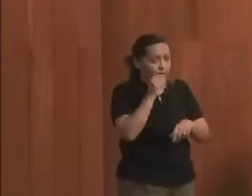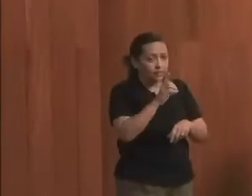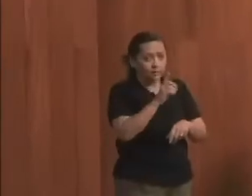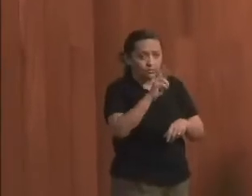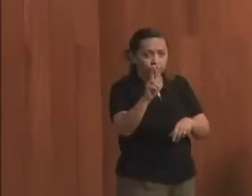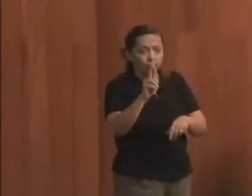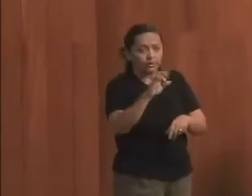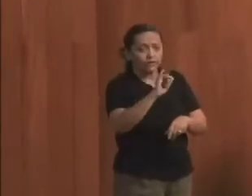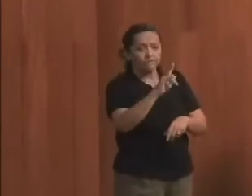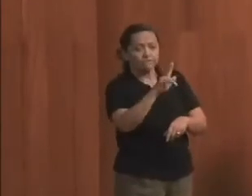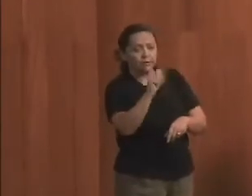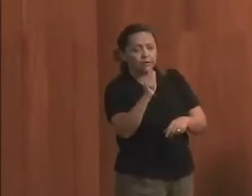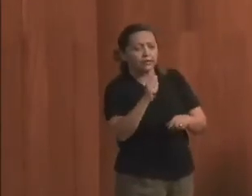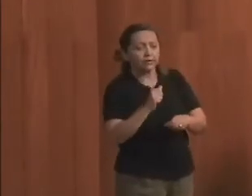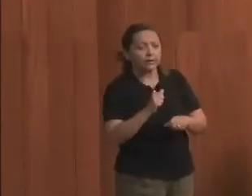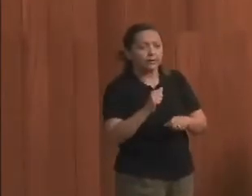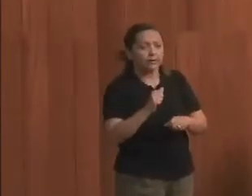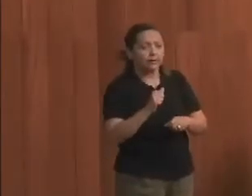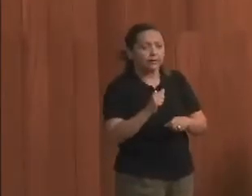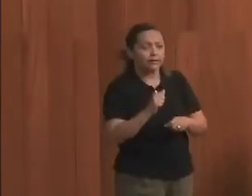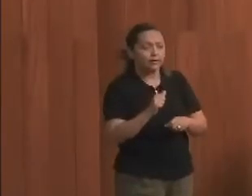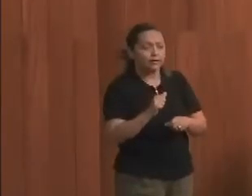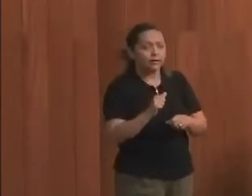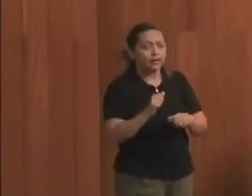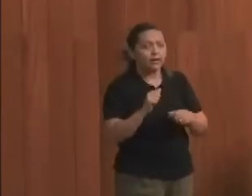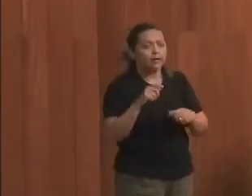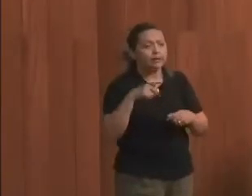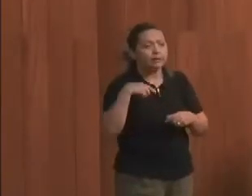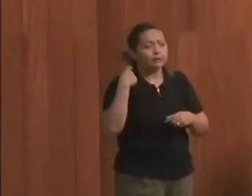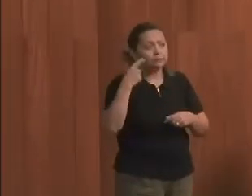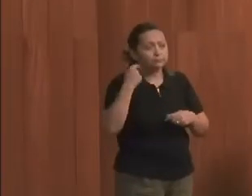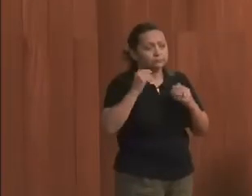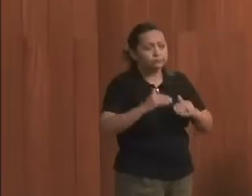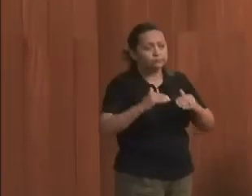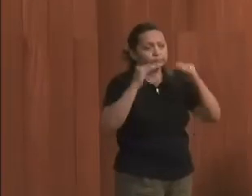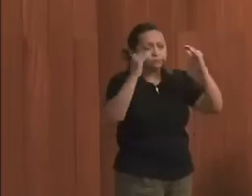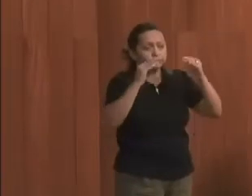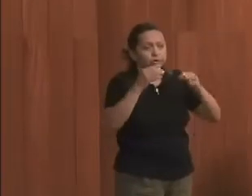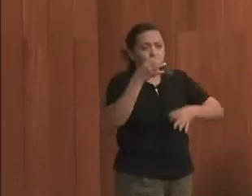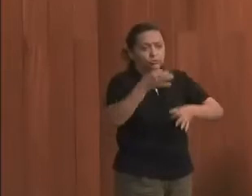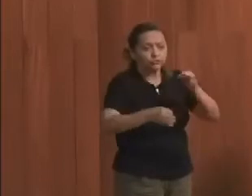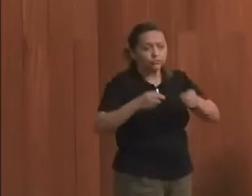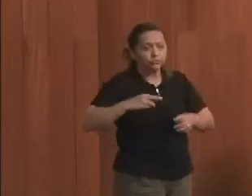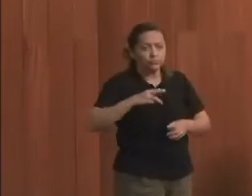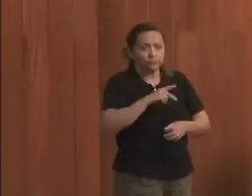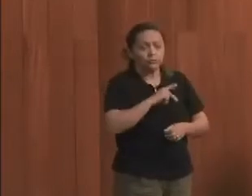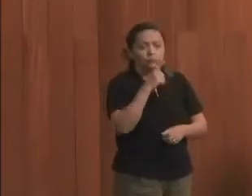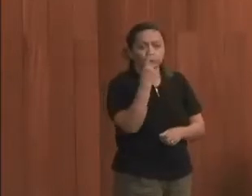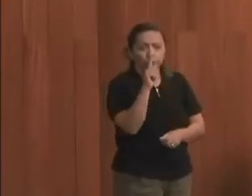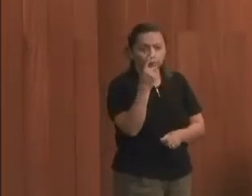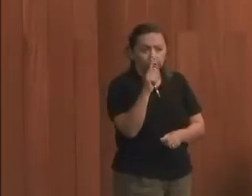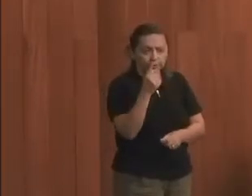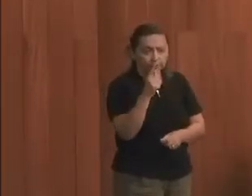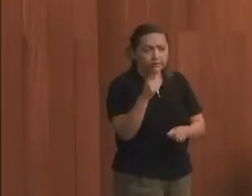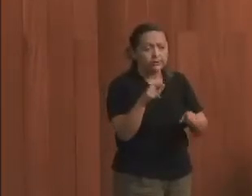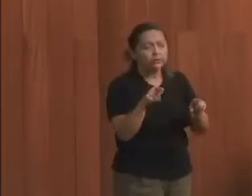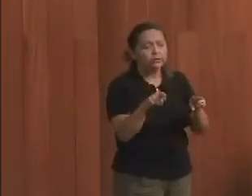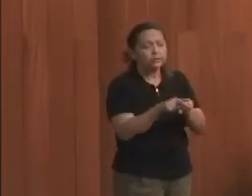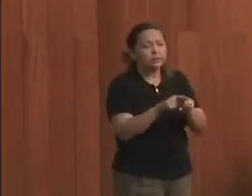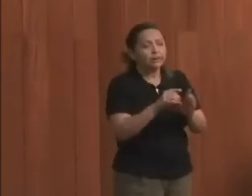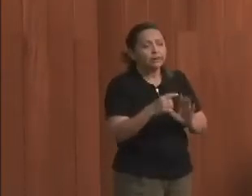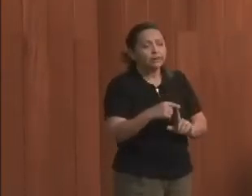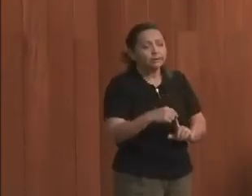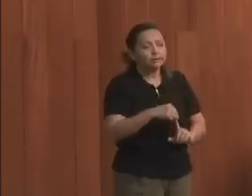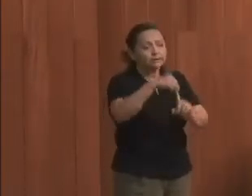da Justiça do Ministério Público de Goiás. E eu queria aqui